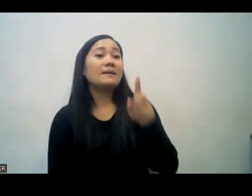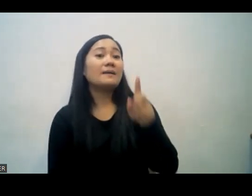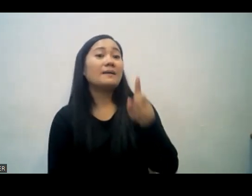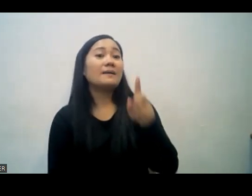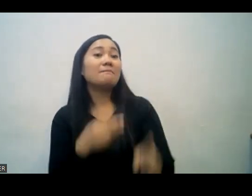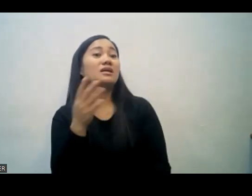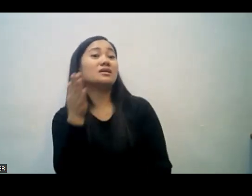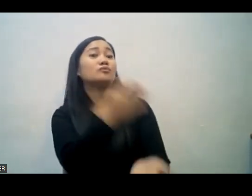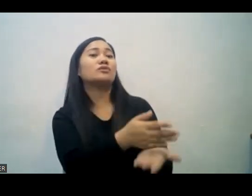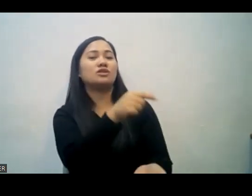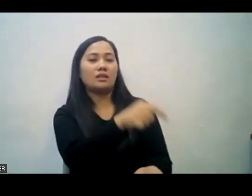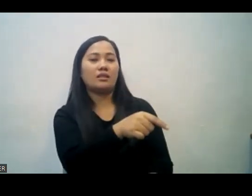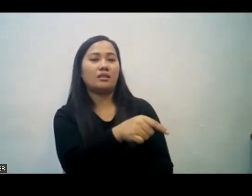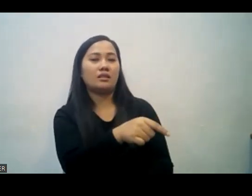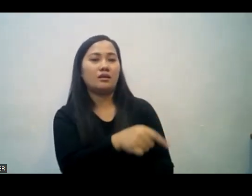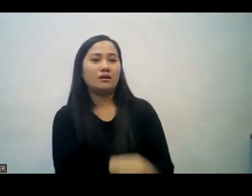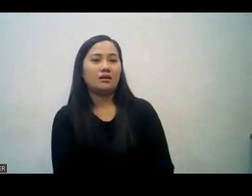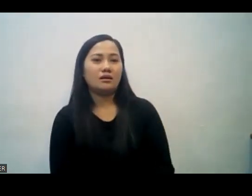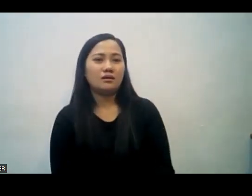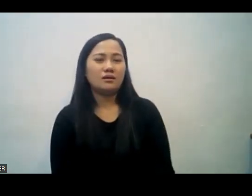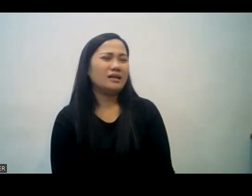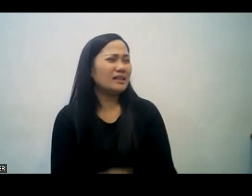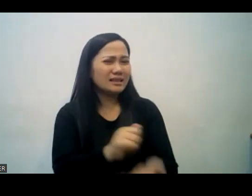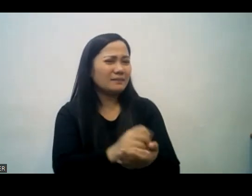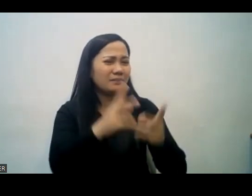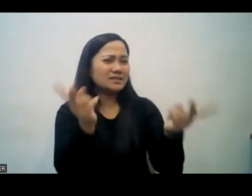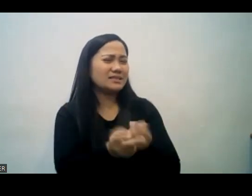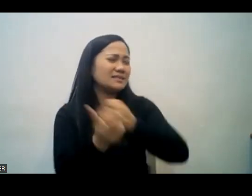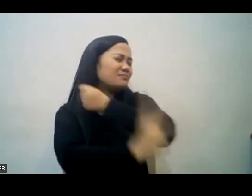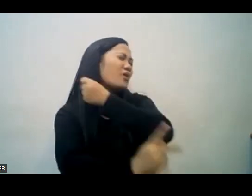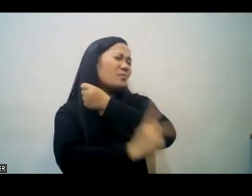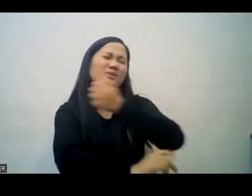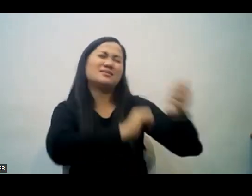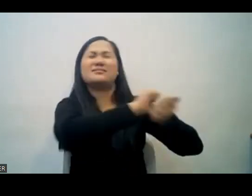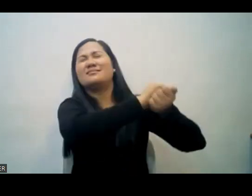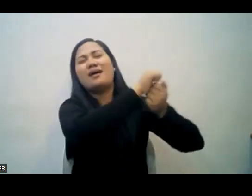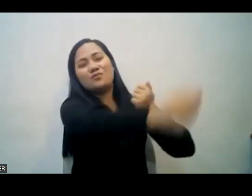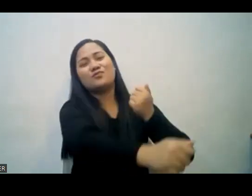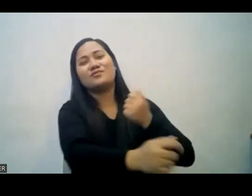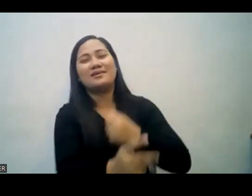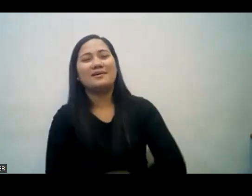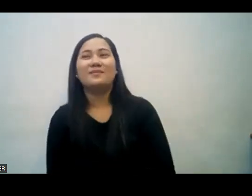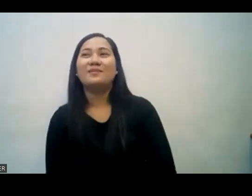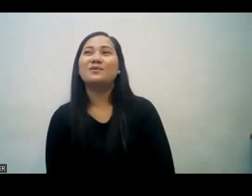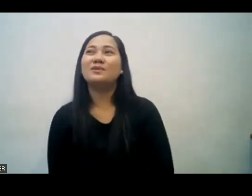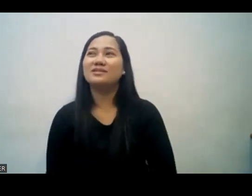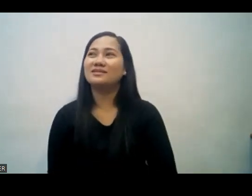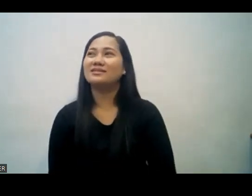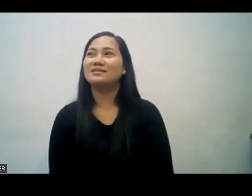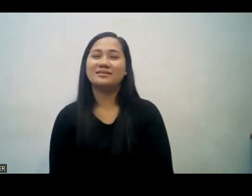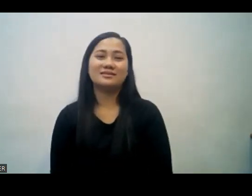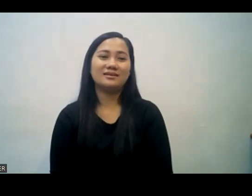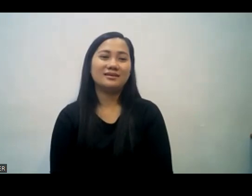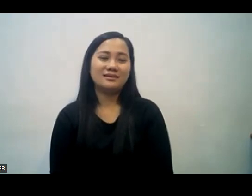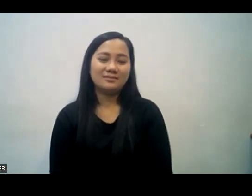very province kaya doon po isang missionaryo ay nagtungo po